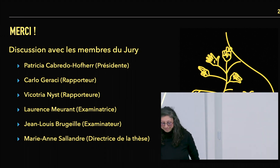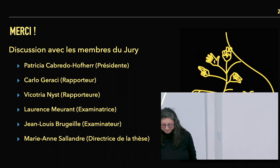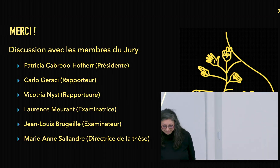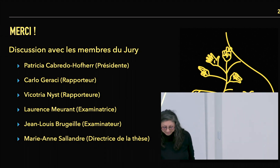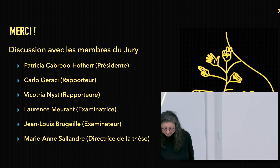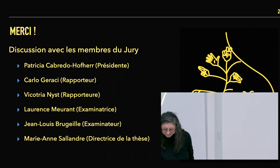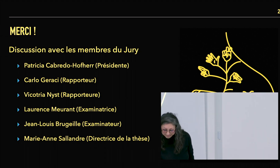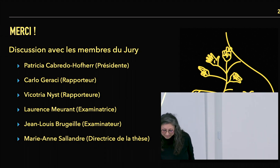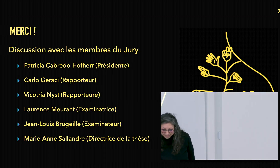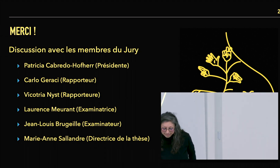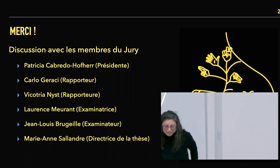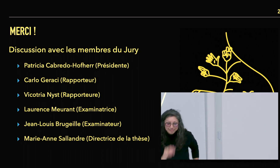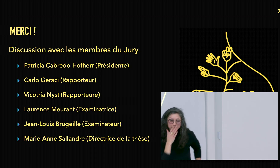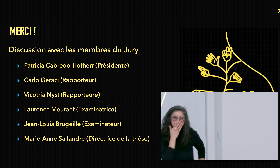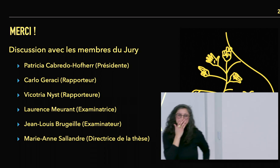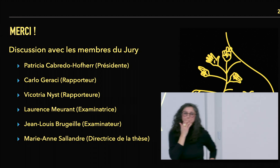Merci.